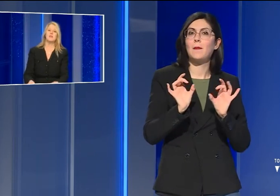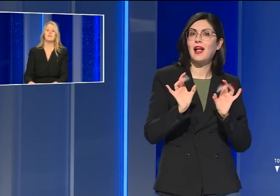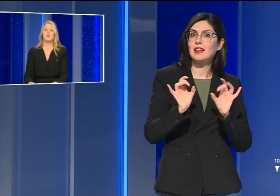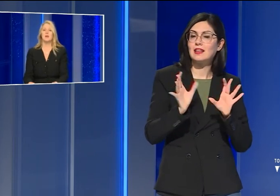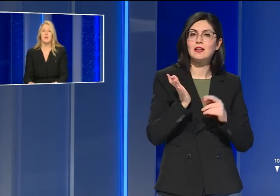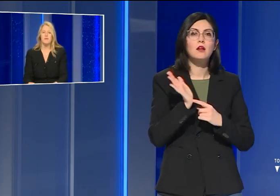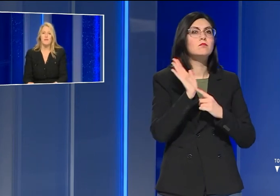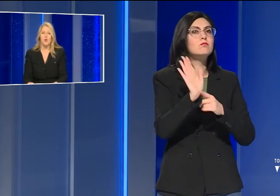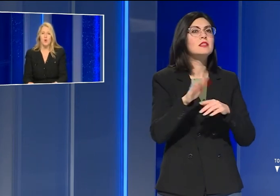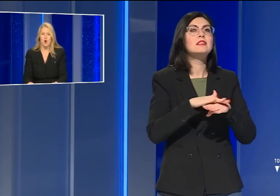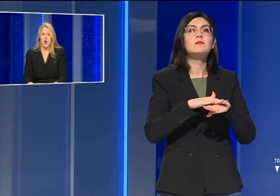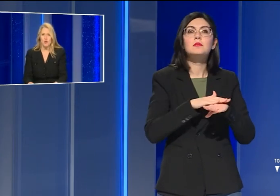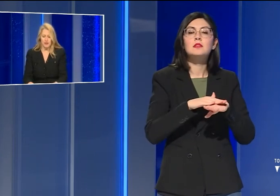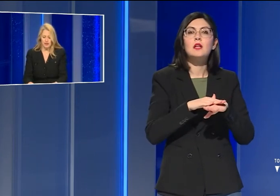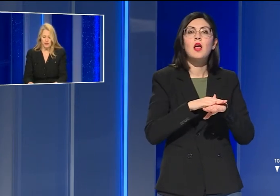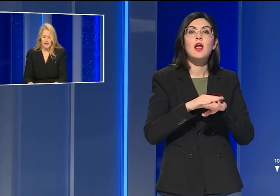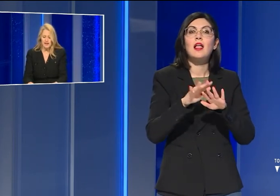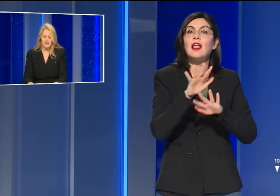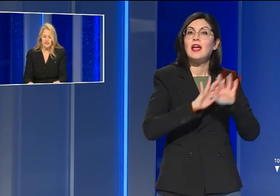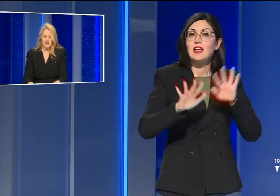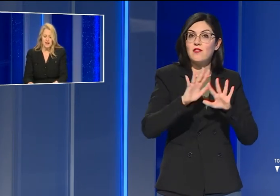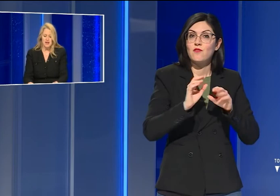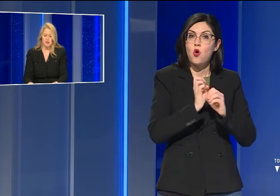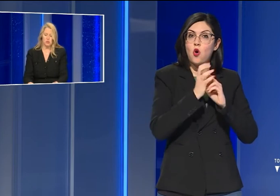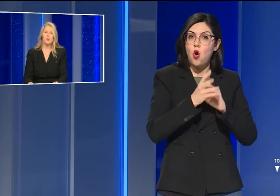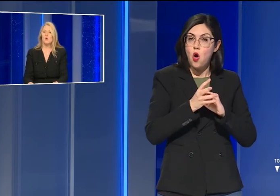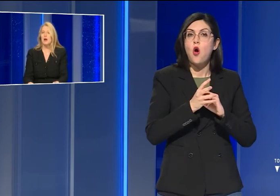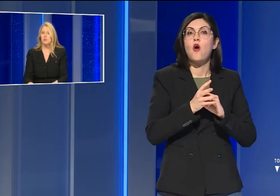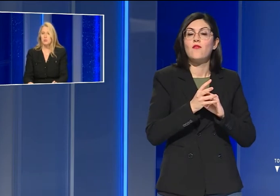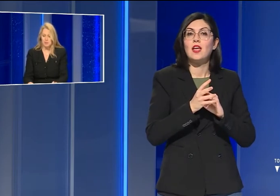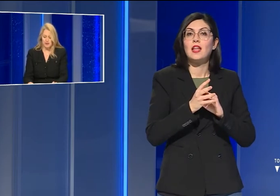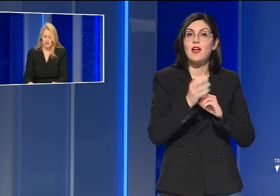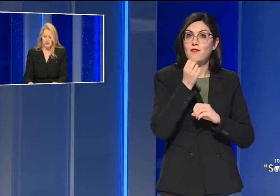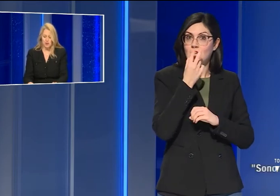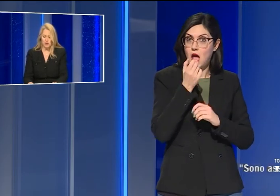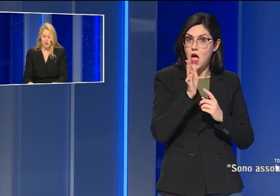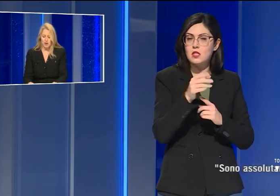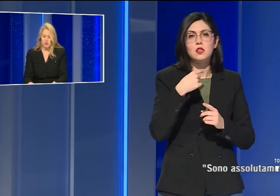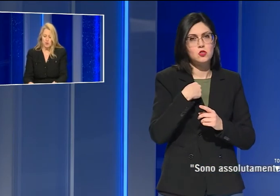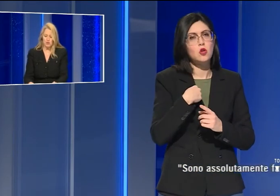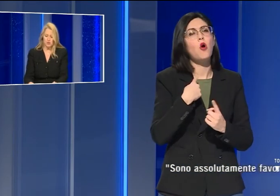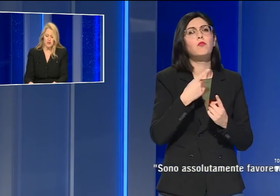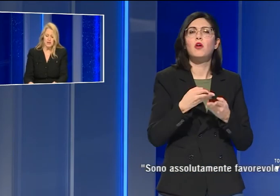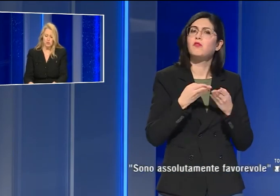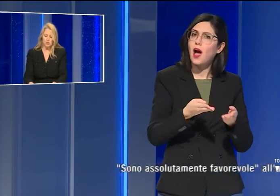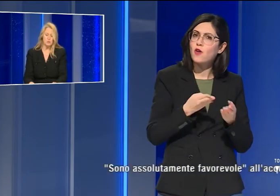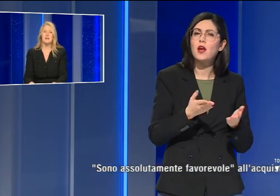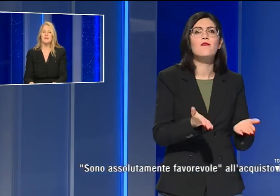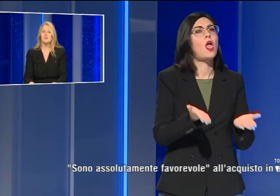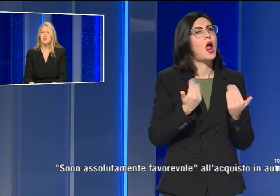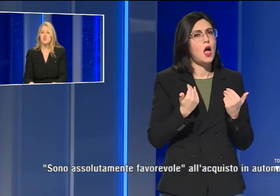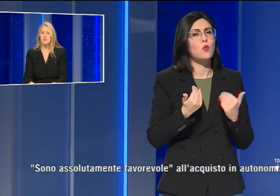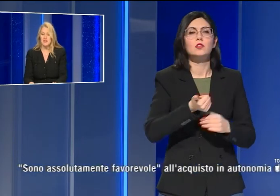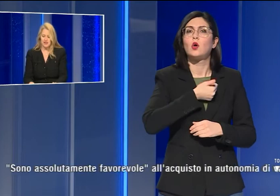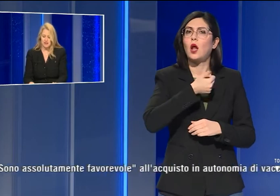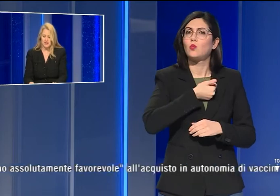servizio Info Covid a Firenze. Sono assolutamente favorevole all'acquisto in autonomia